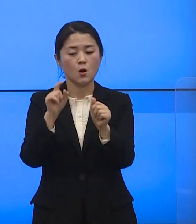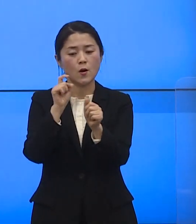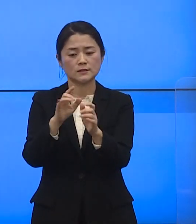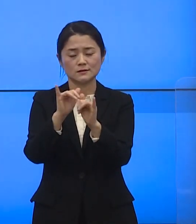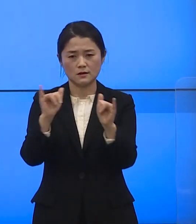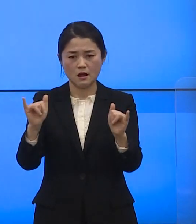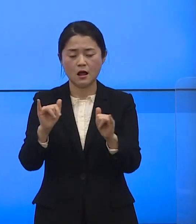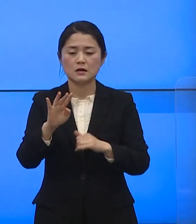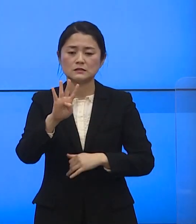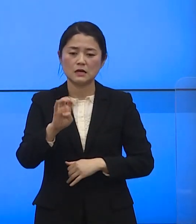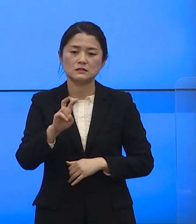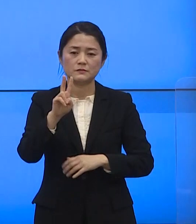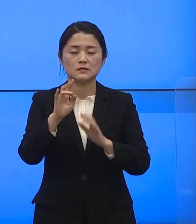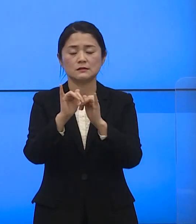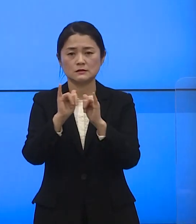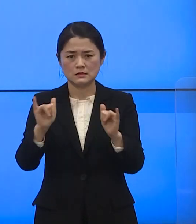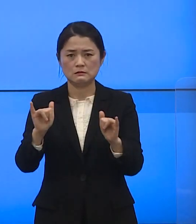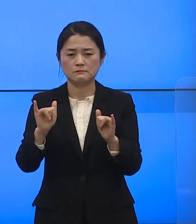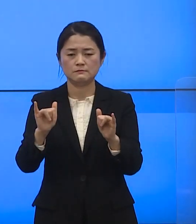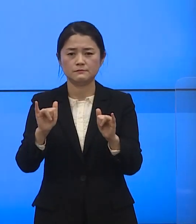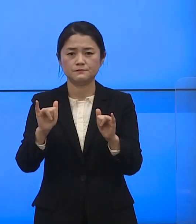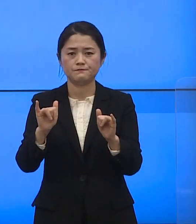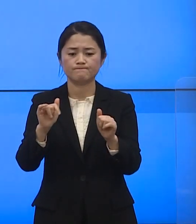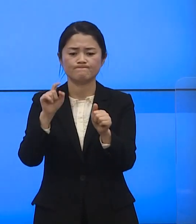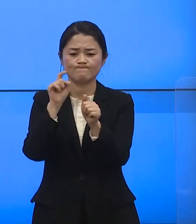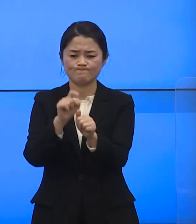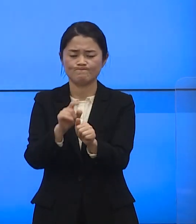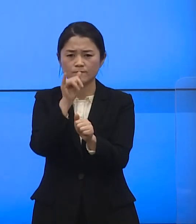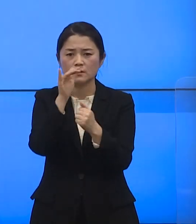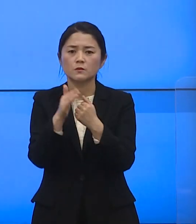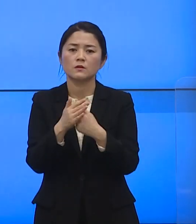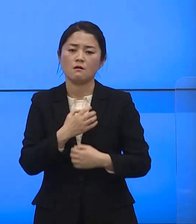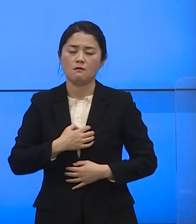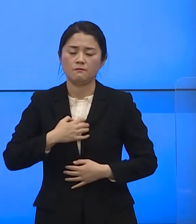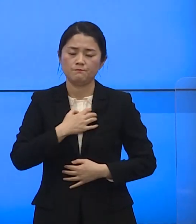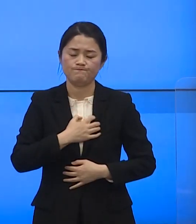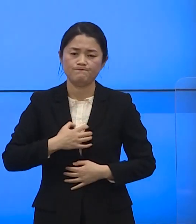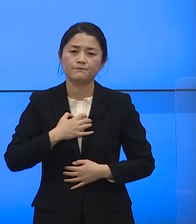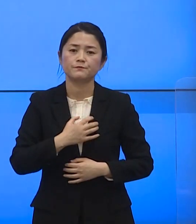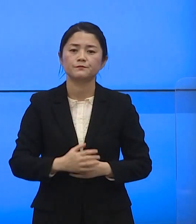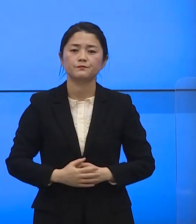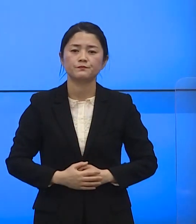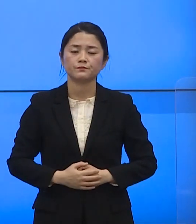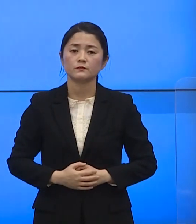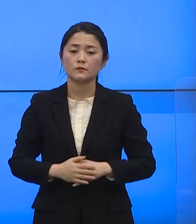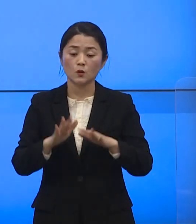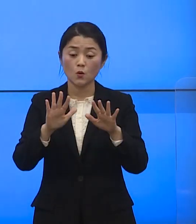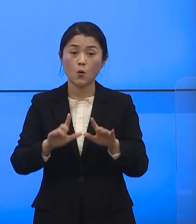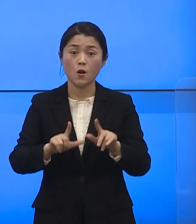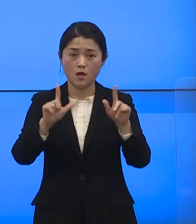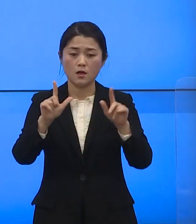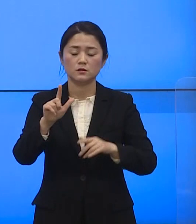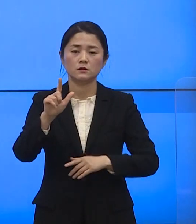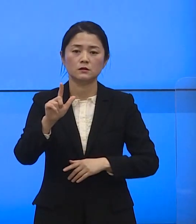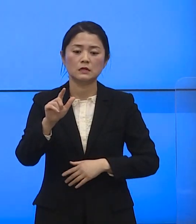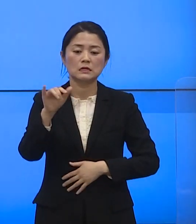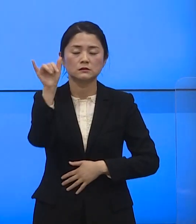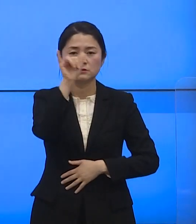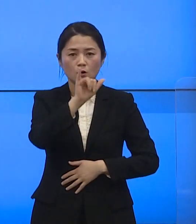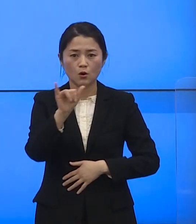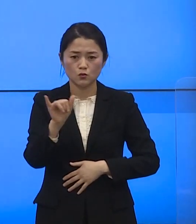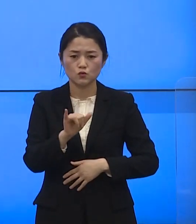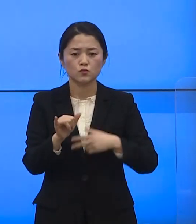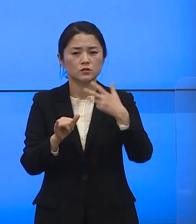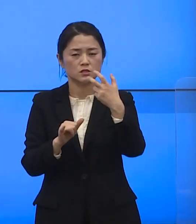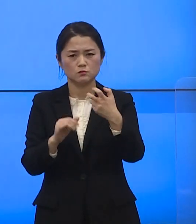42명이 발생하여 다소 걱정스럽습니다 올해 전 국민 70%